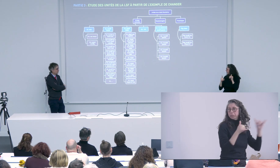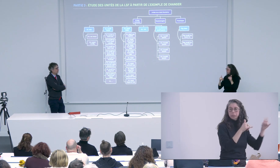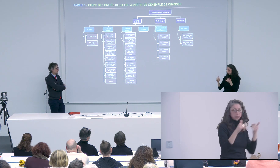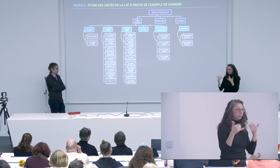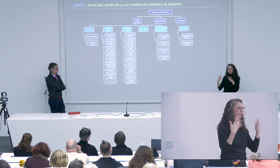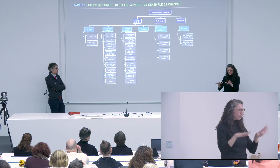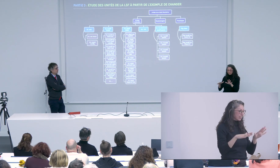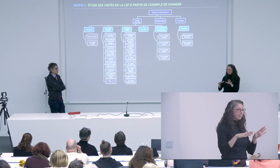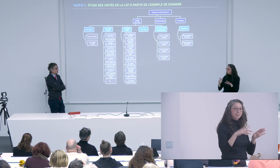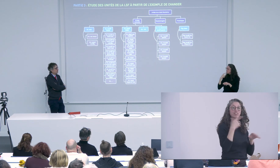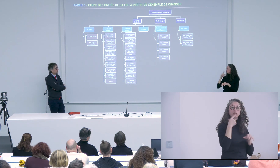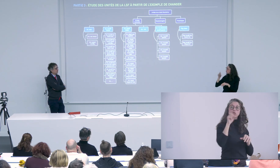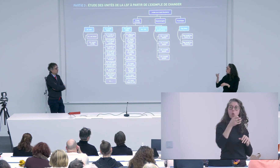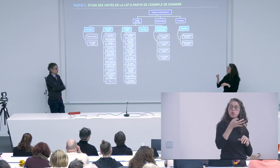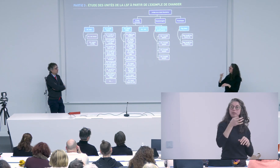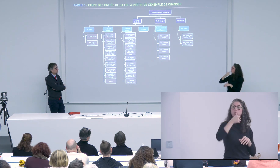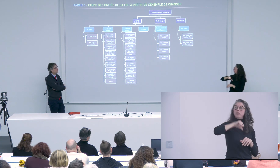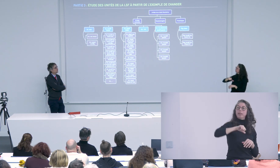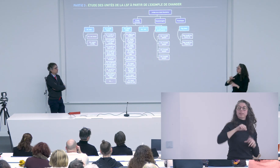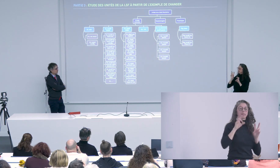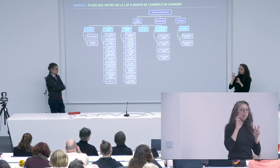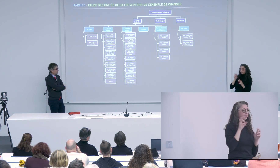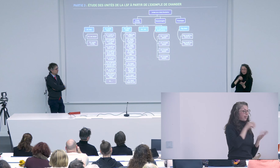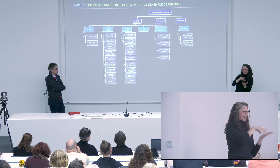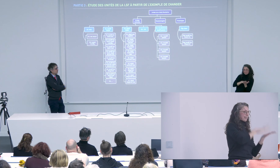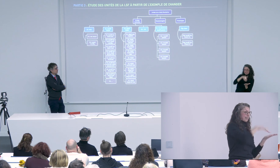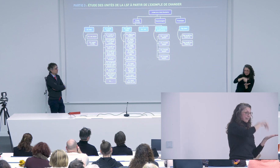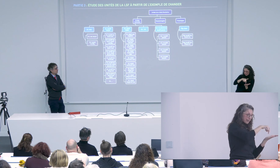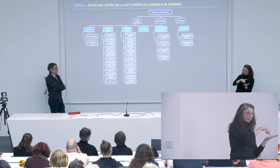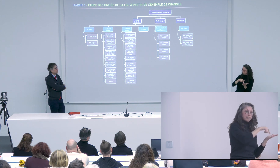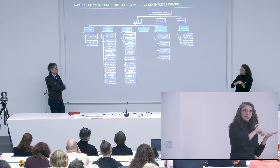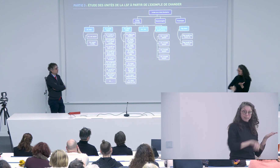de jouer avec une interface où on va leur renvoyer des smileys pour savoir si c'est bon ou si c'est pas bon